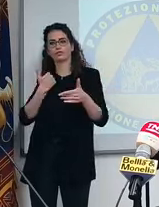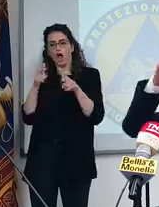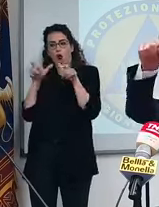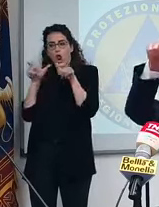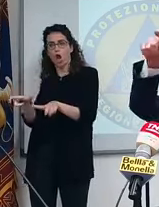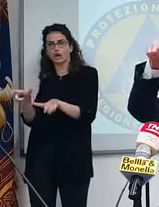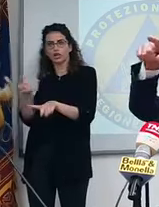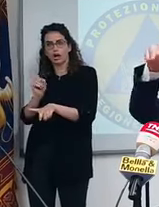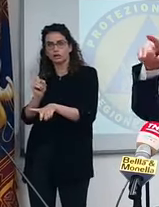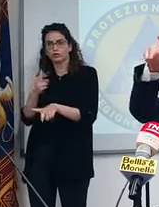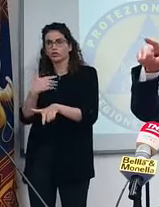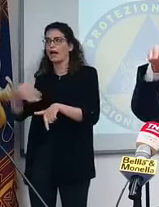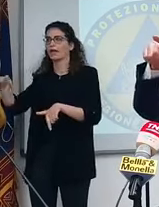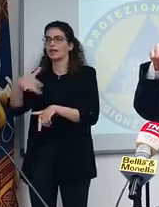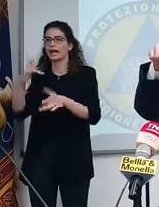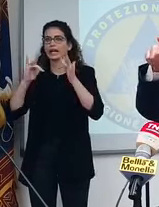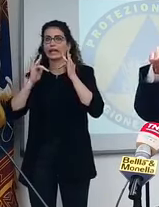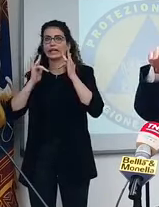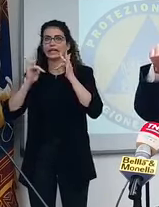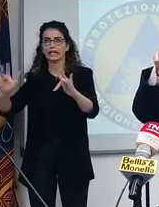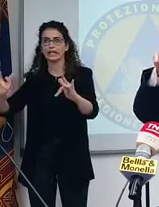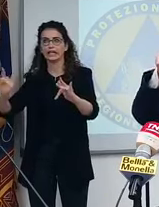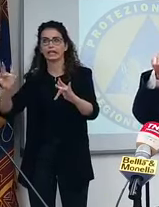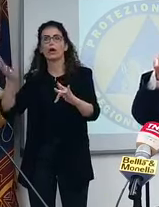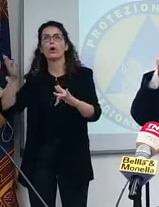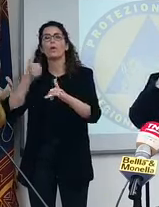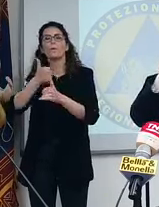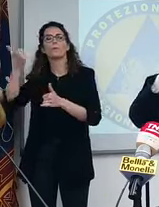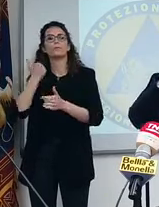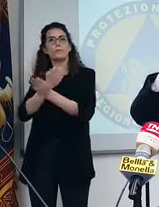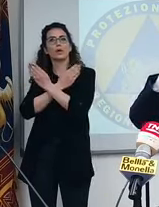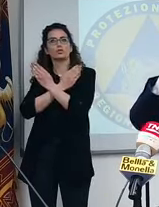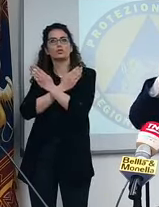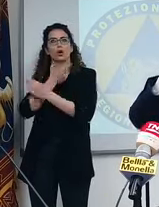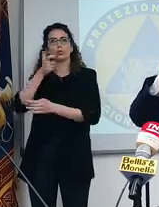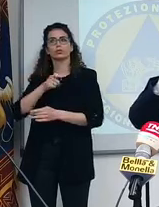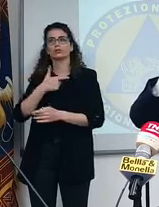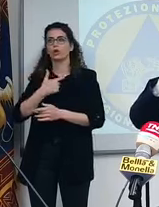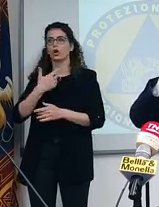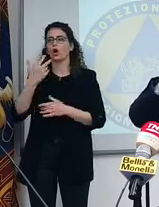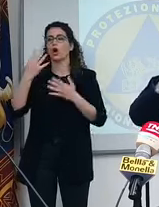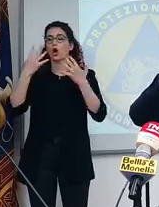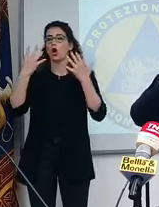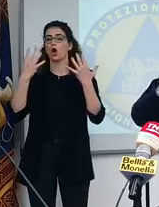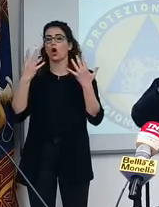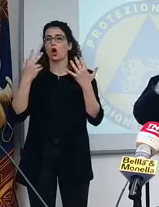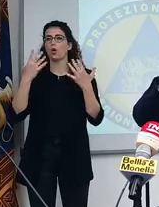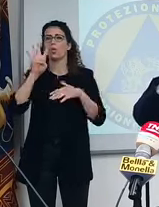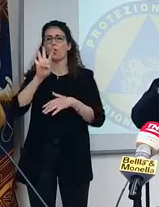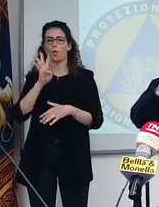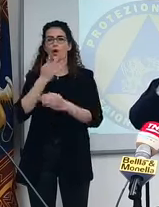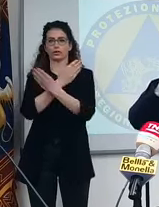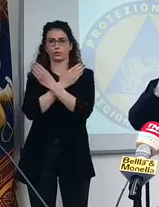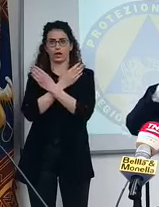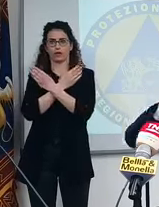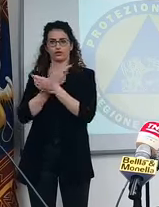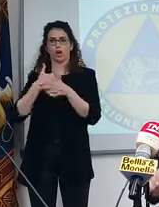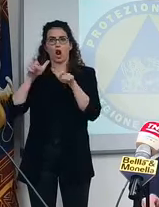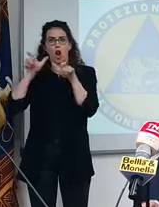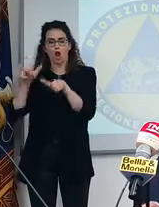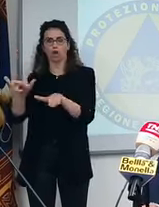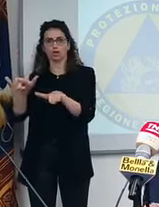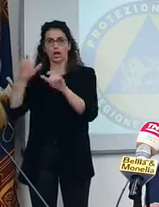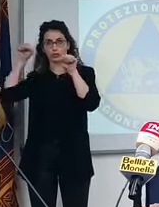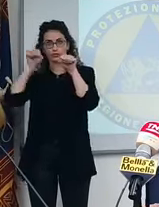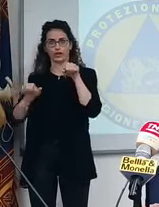Non abbiamo le strade vuote come ce le avevamo a maggio, perché fino all'8 maggio noi abbiamo avuto il lockdown. Fino al 4 maggio abbiamo avuto il lockdown